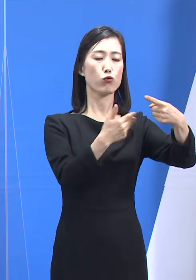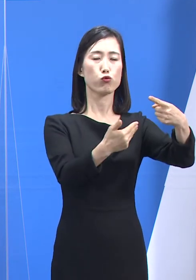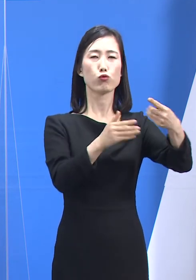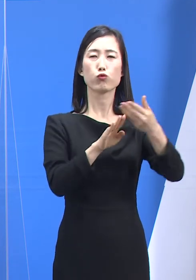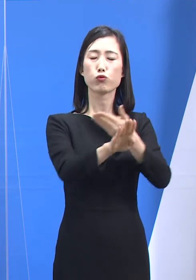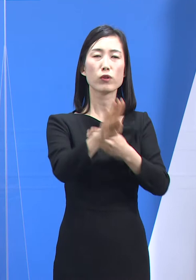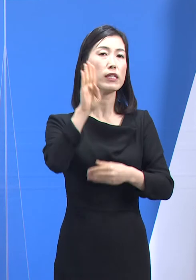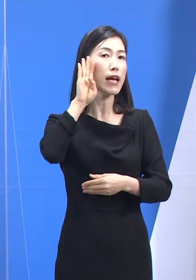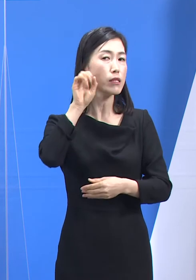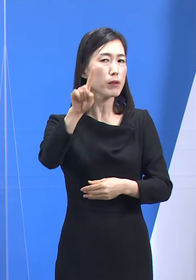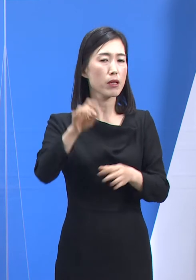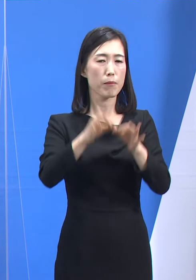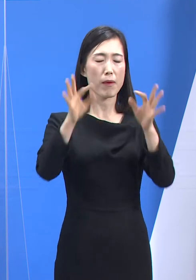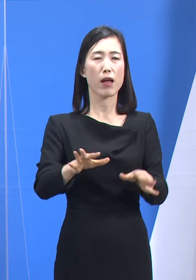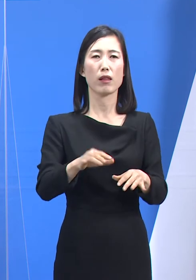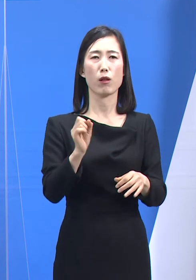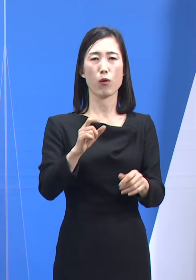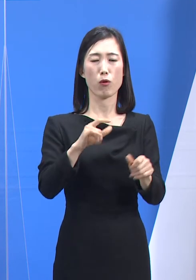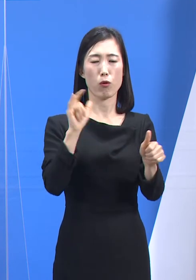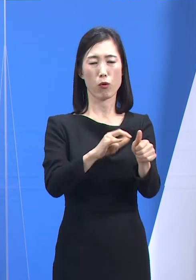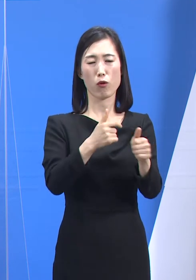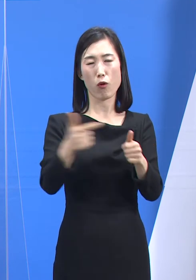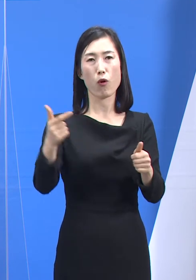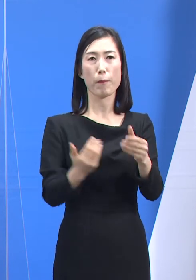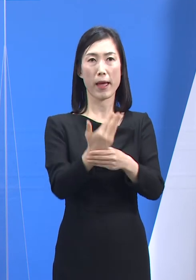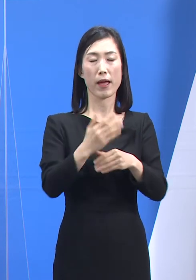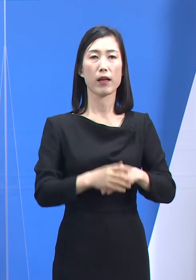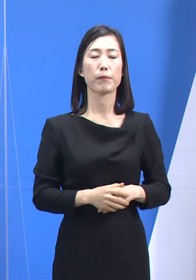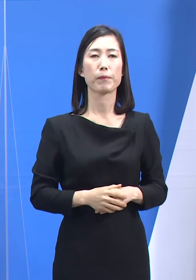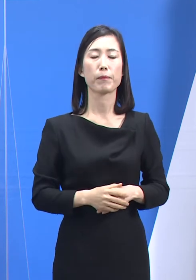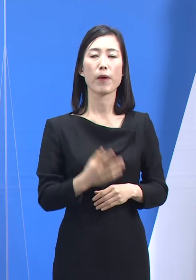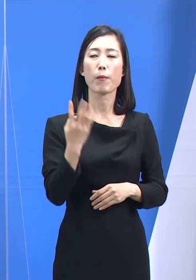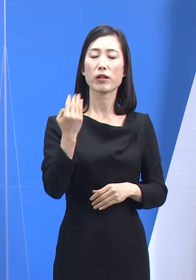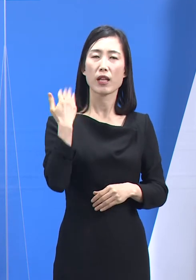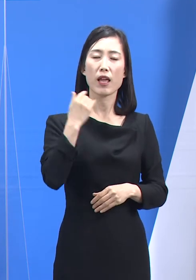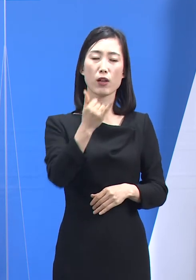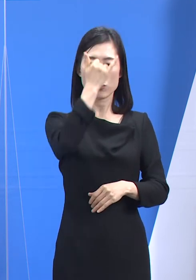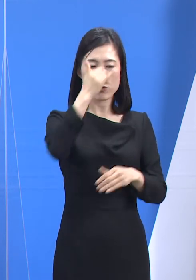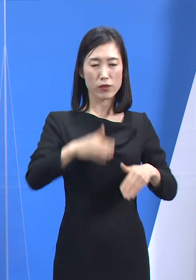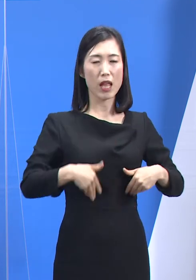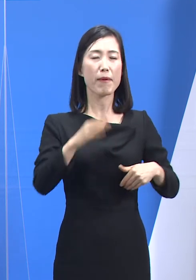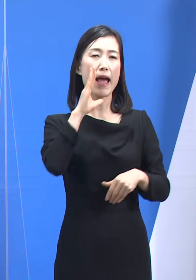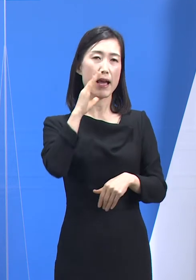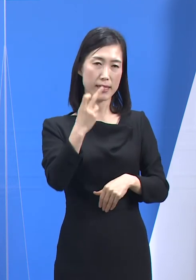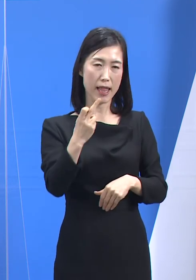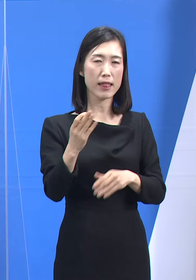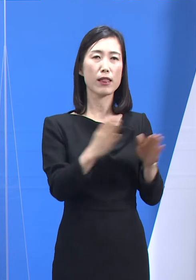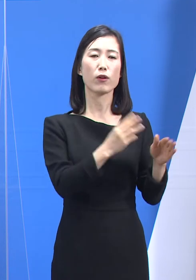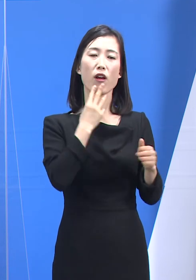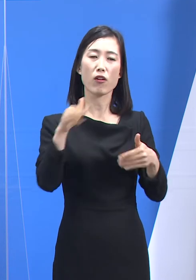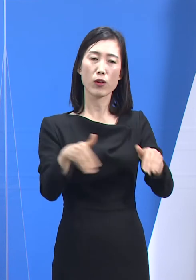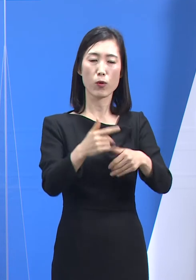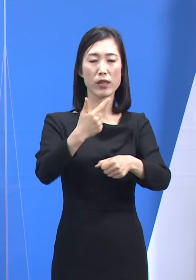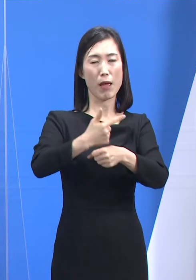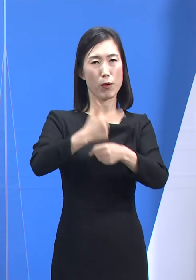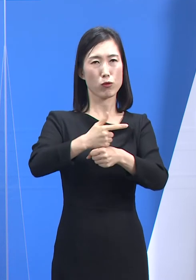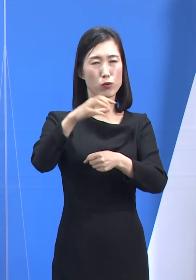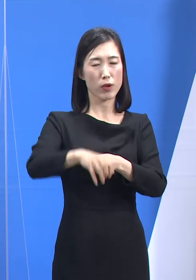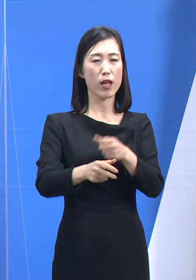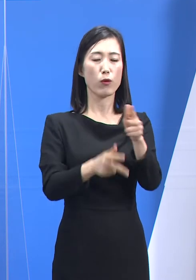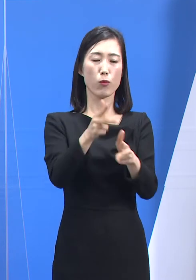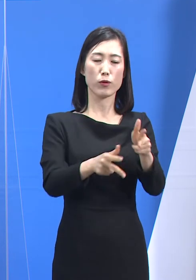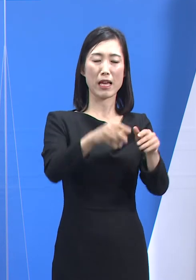이후 41일 만입니다. 며칠 전 충남 아산에 이어 경기 남양주에서도 제조업